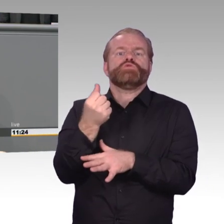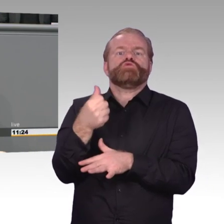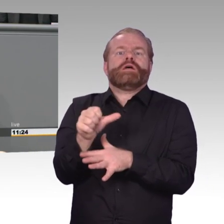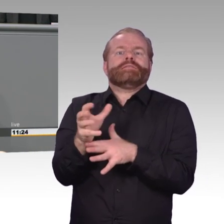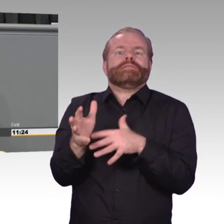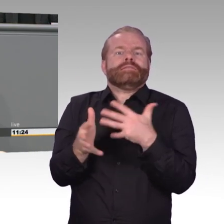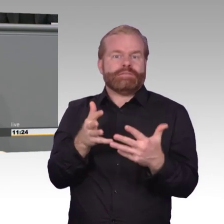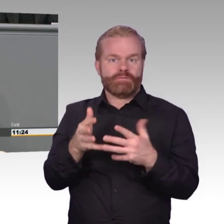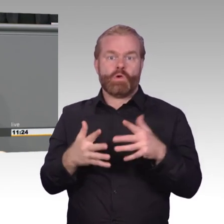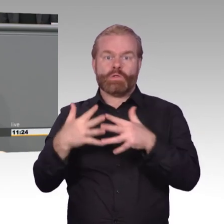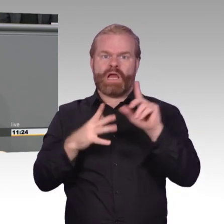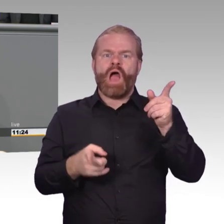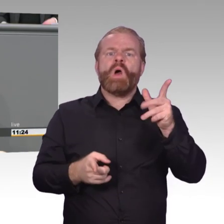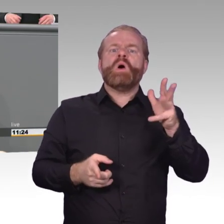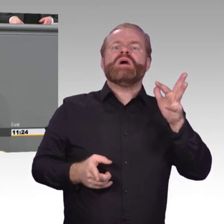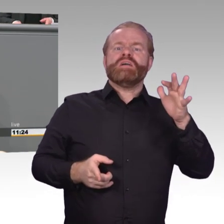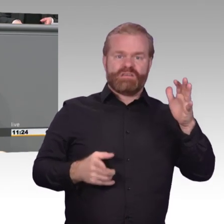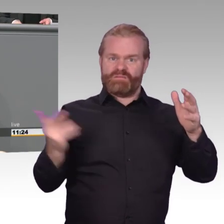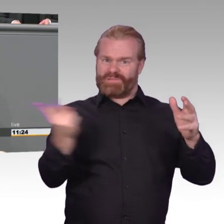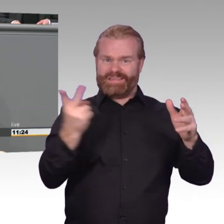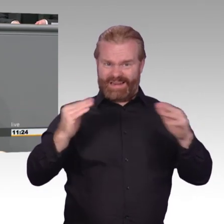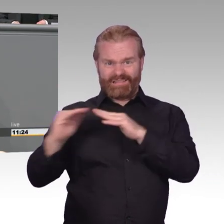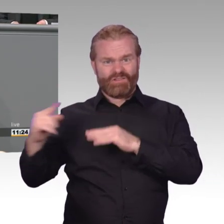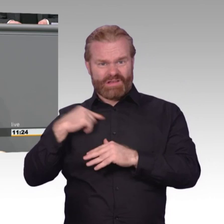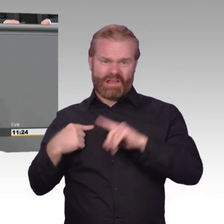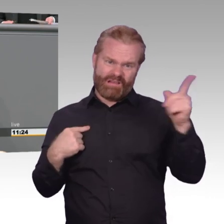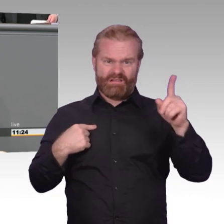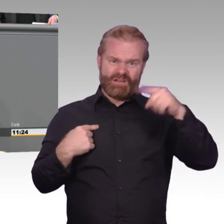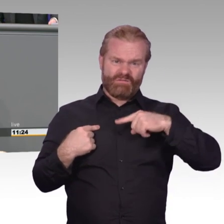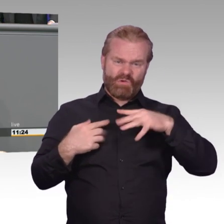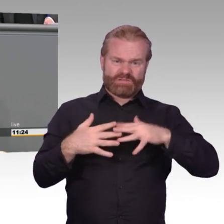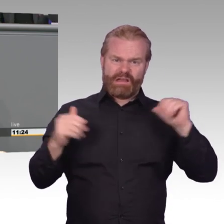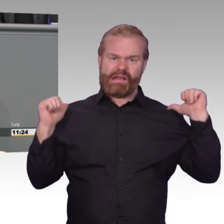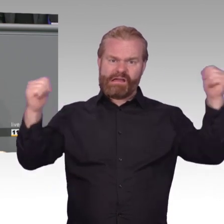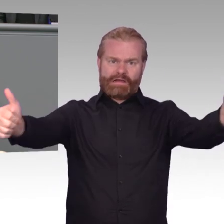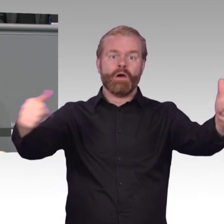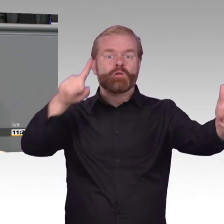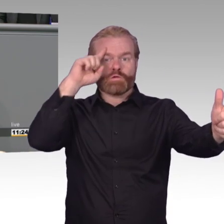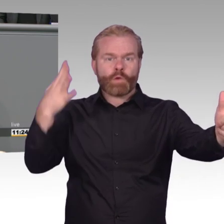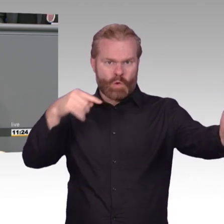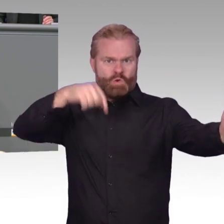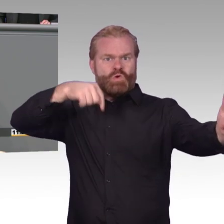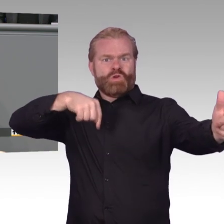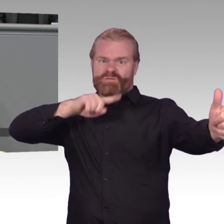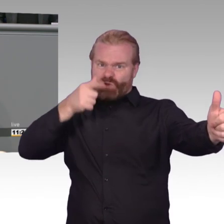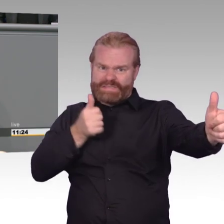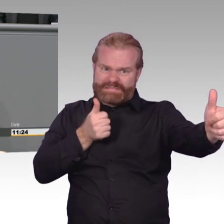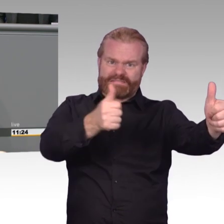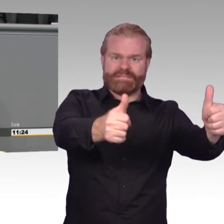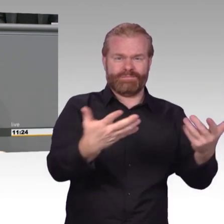so gut wie jeder Kollege in seiner Rede einpflegt. In so einem Zeitalter ist alles hinfällig ohne die Sicherheit der Daten. Die